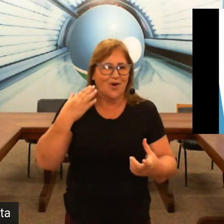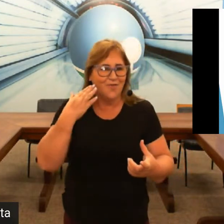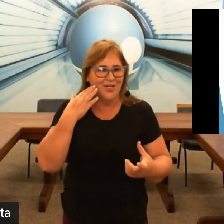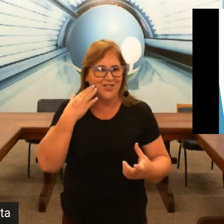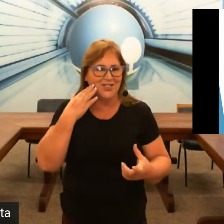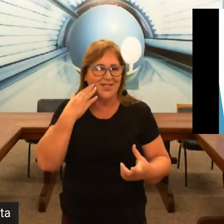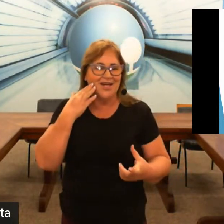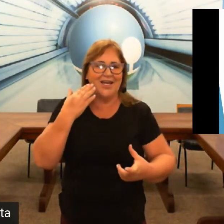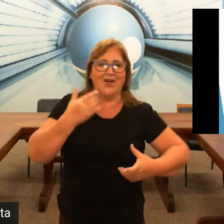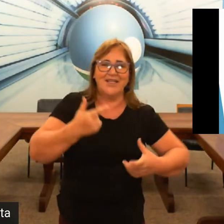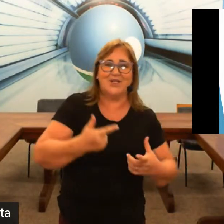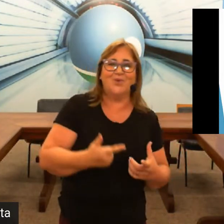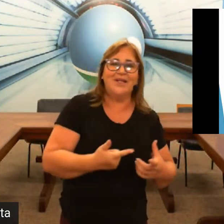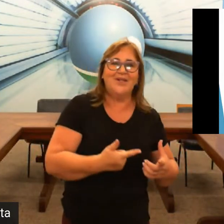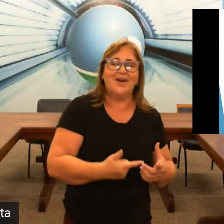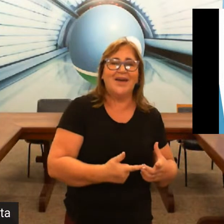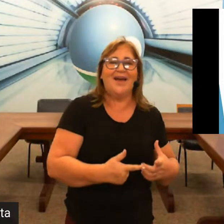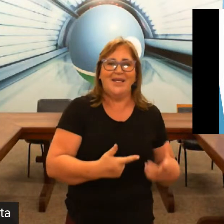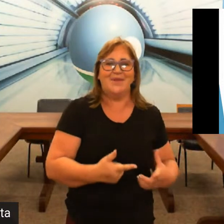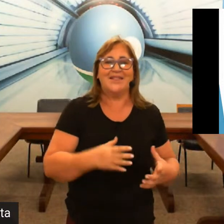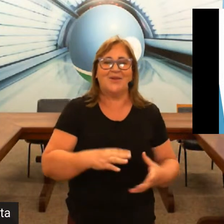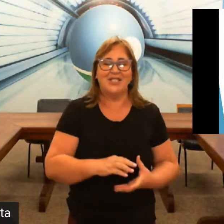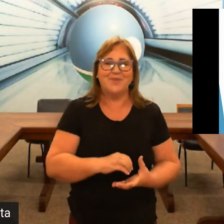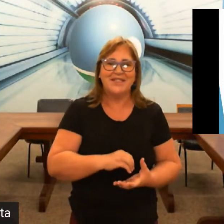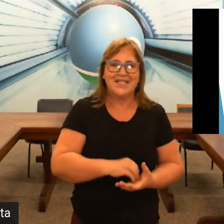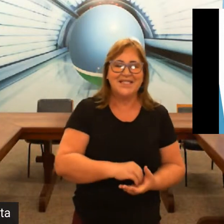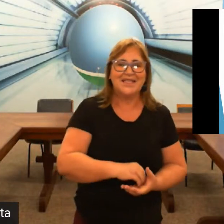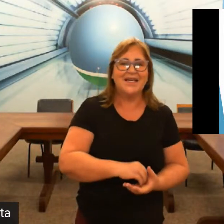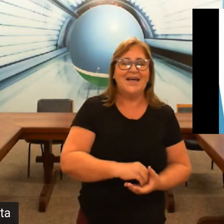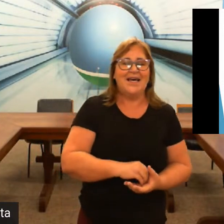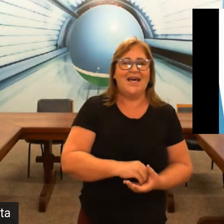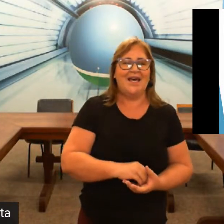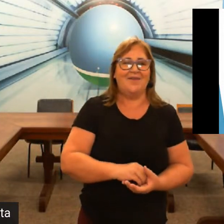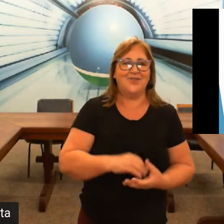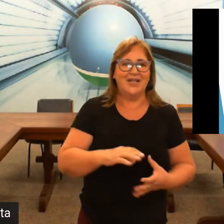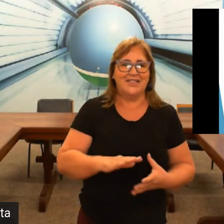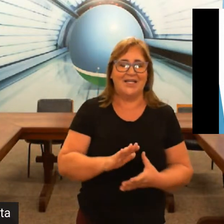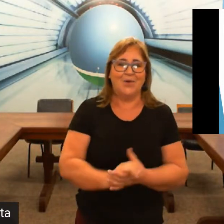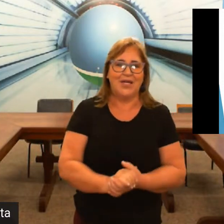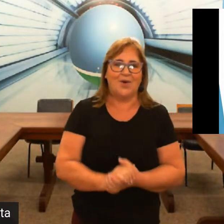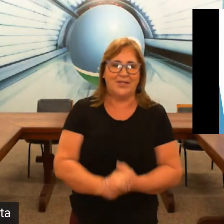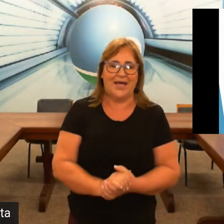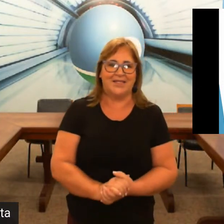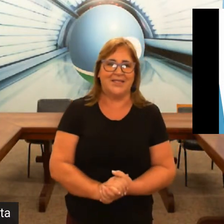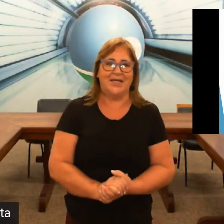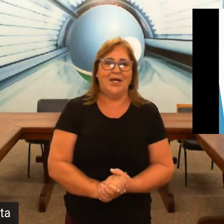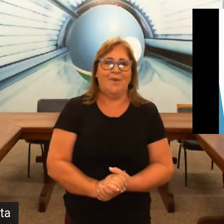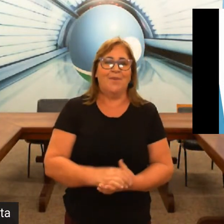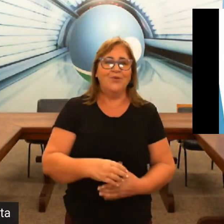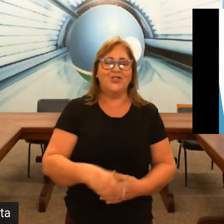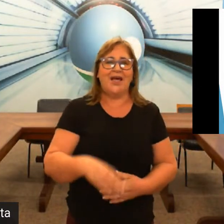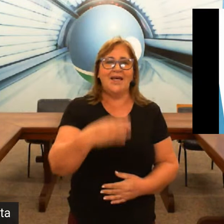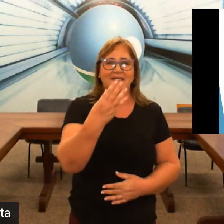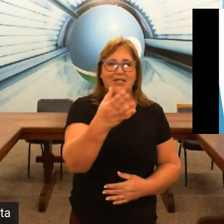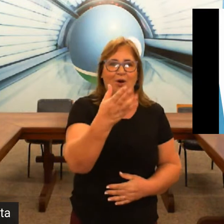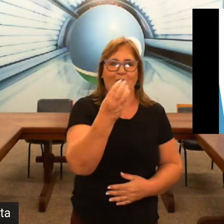ouvinte e a nossa segunda língua que é a Libras então a gente precisa visualizar então o que acontece bom dia é esse aqui ó